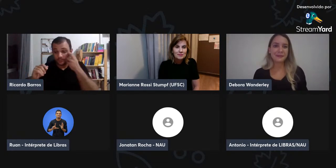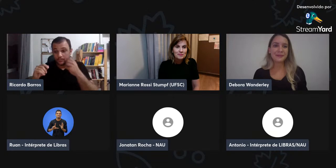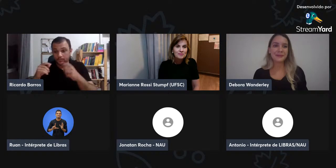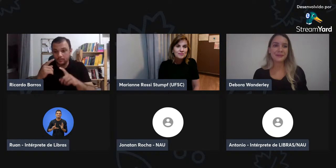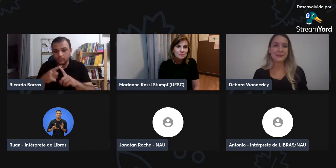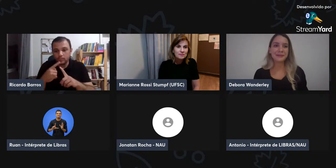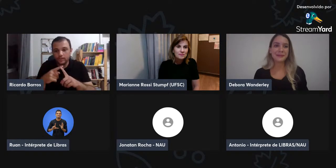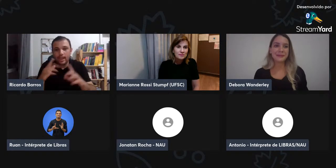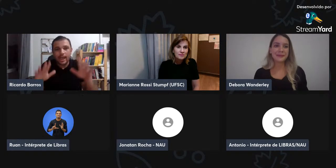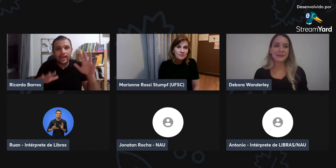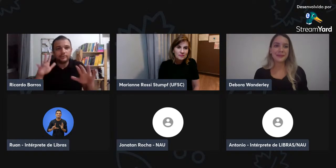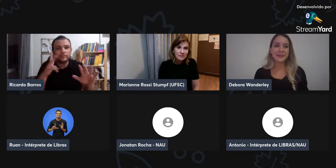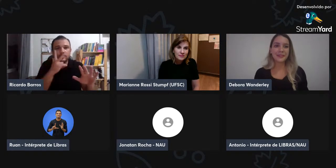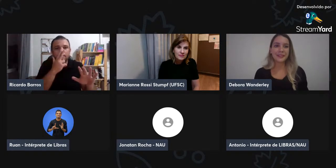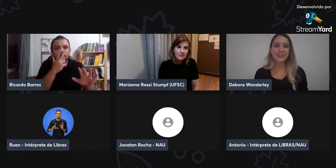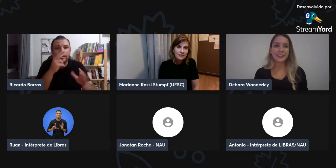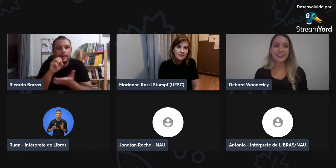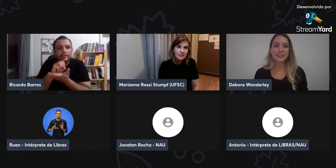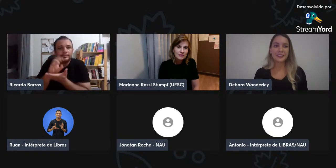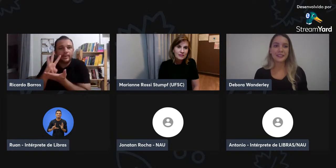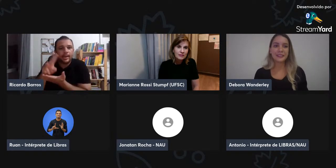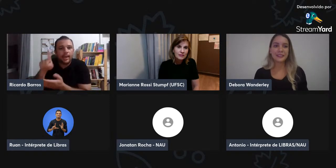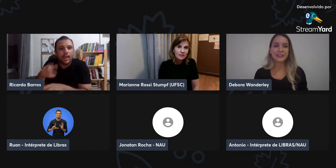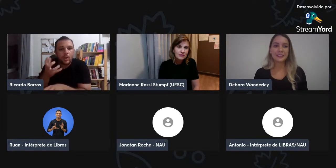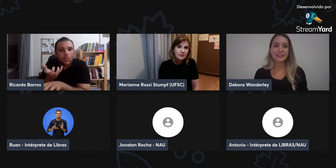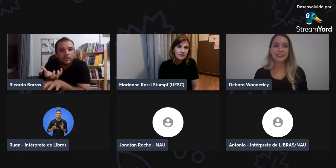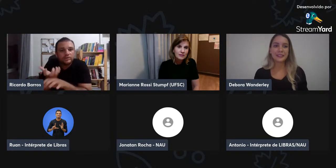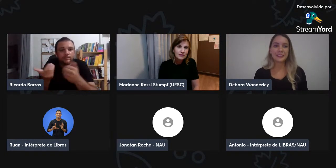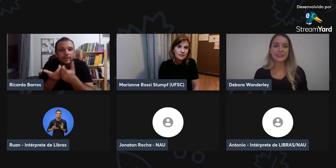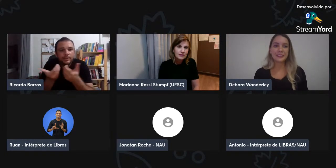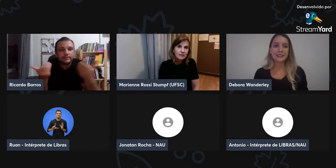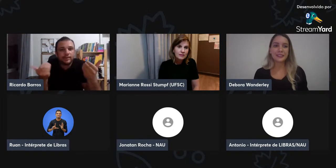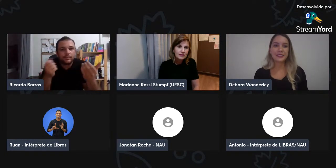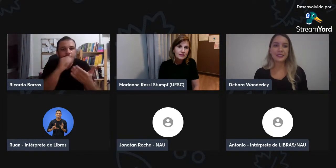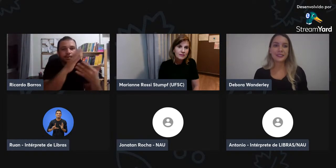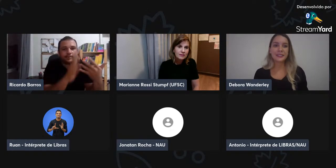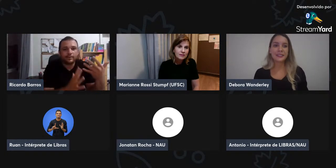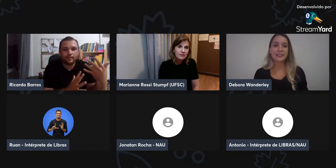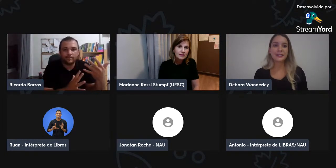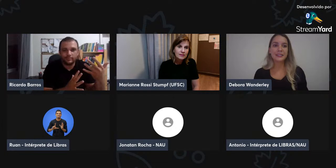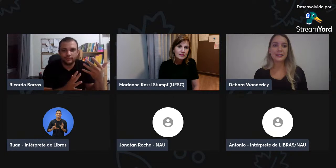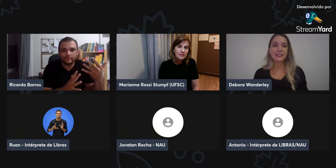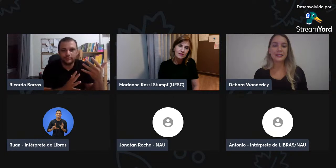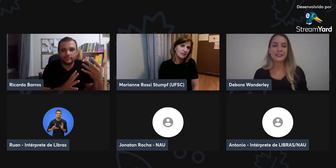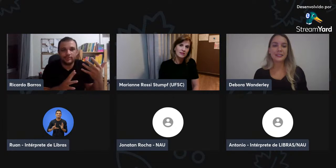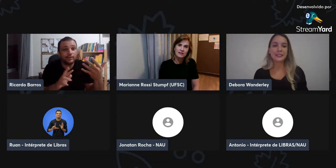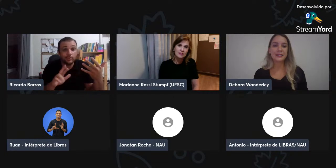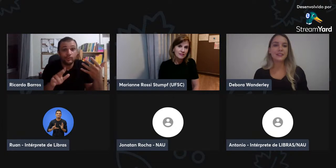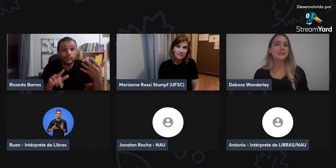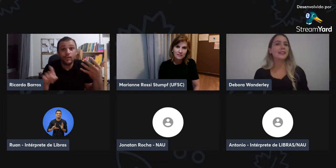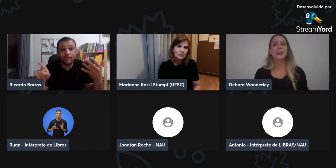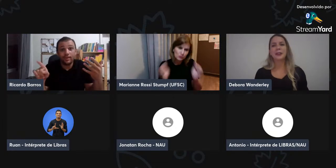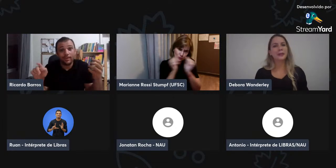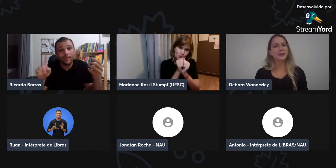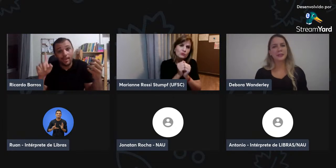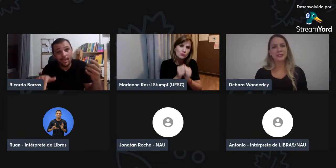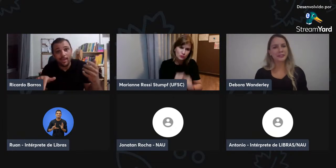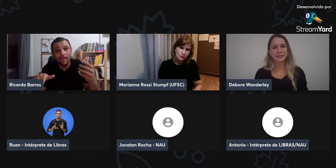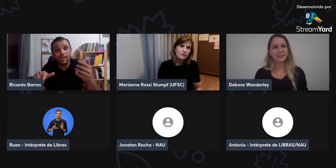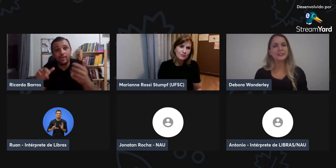Então, excelente explicação. Então, nós sabemos que, às vezes, o Cairwight é uma disciplina